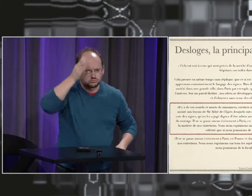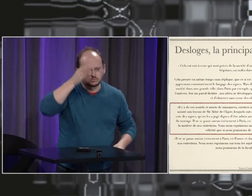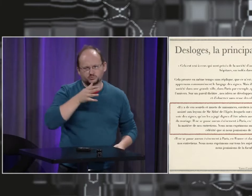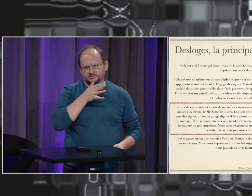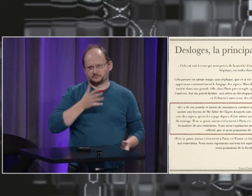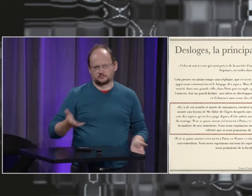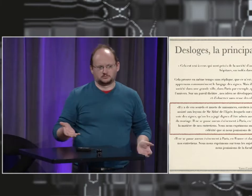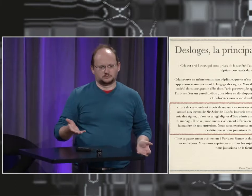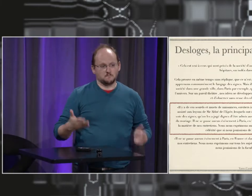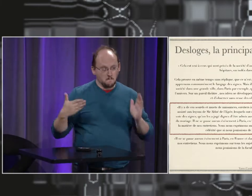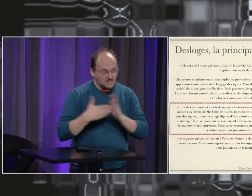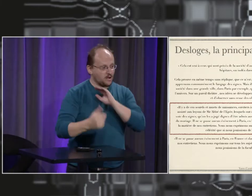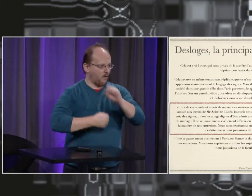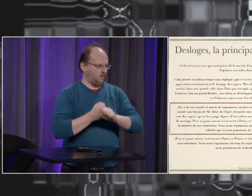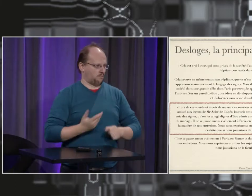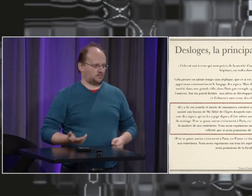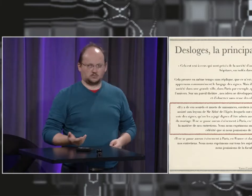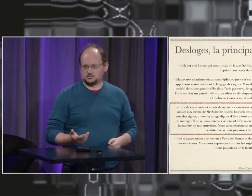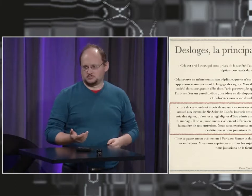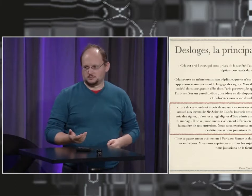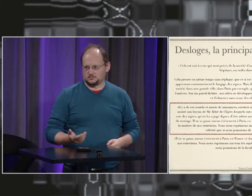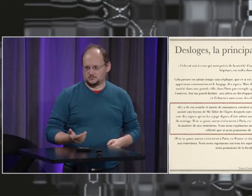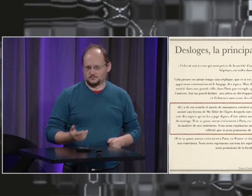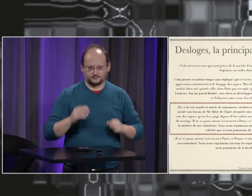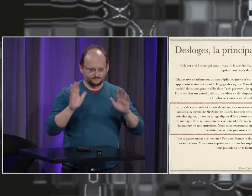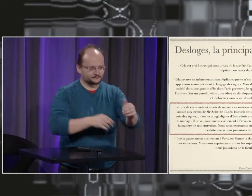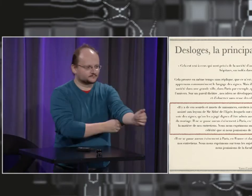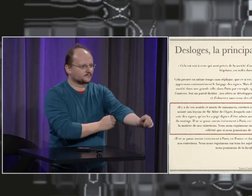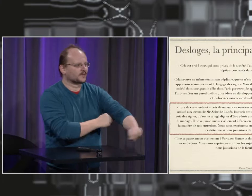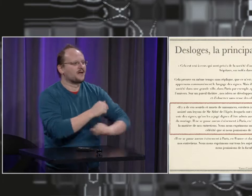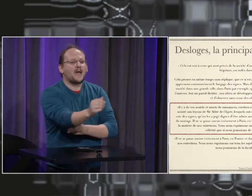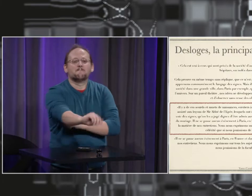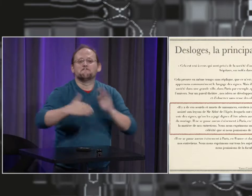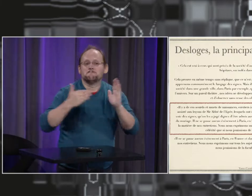Imaginez mille ans sans qu'il ait été question de sourds du tout sur une période qui a duré mille ans.